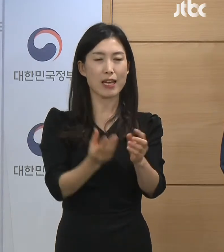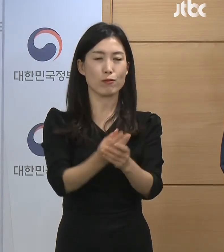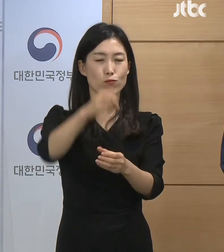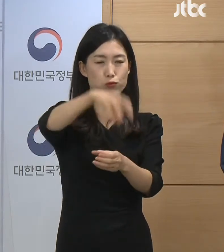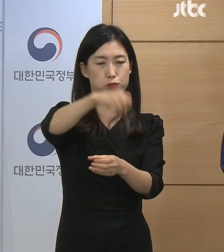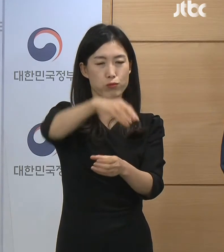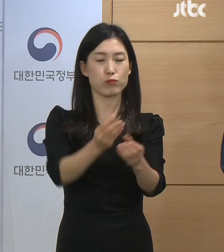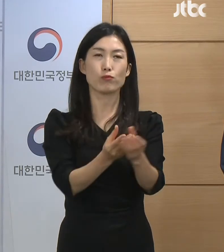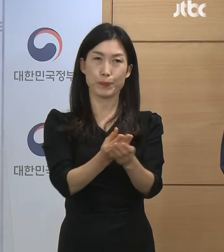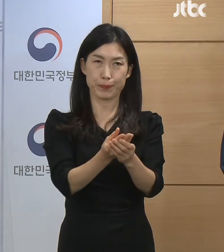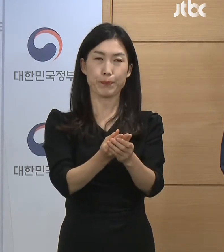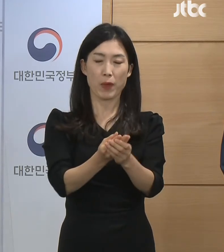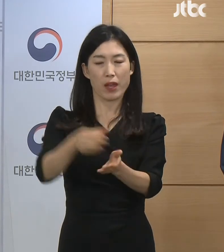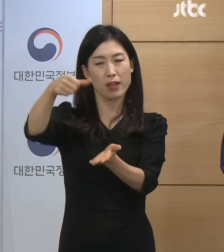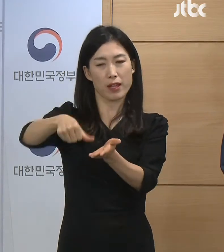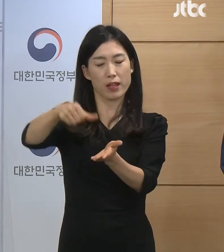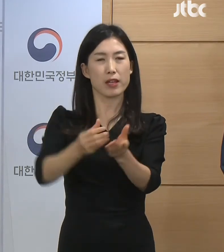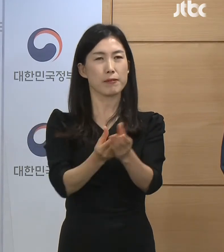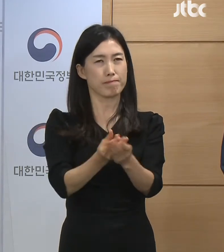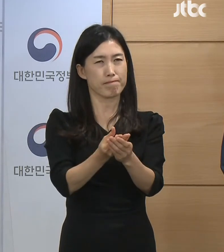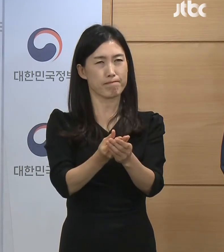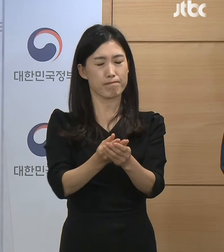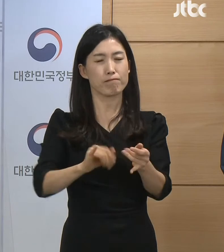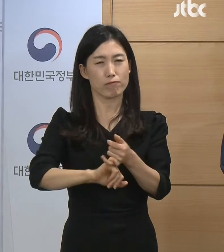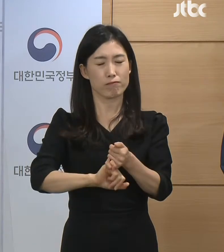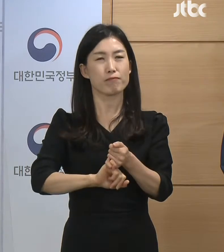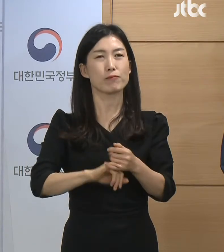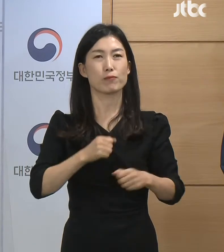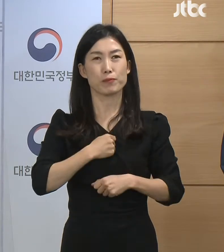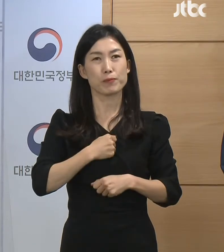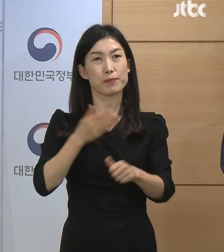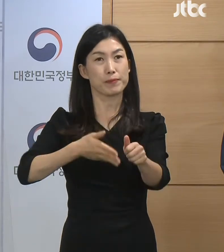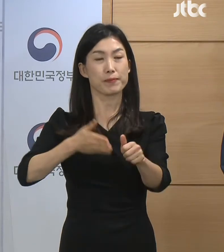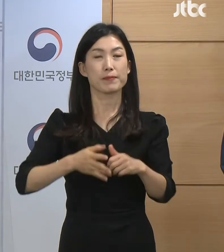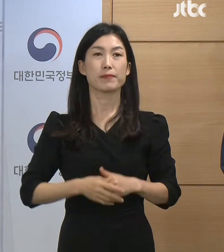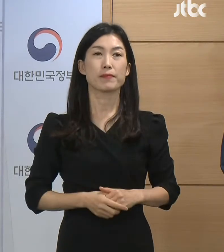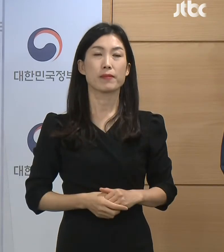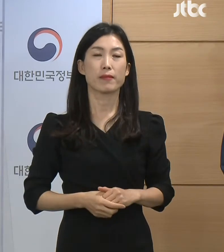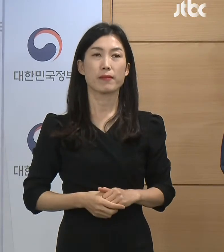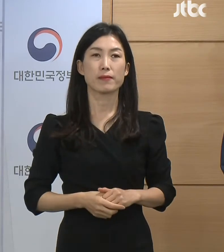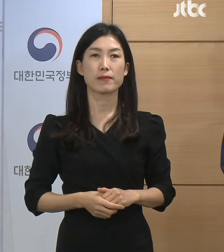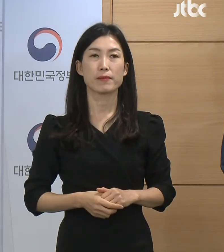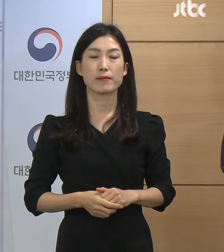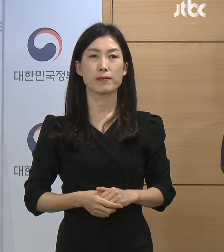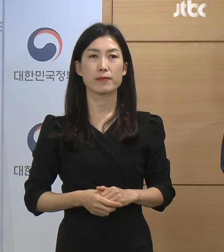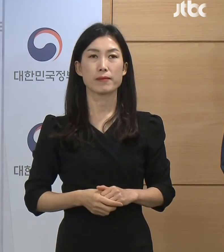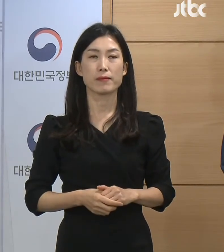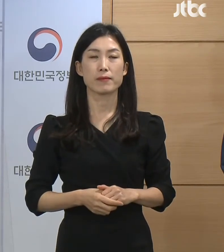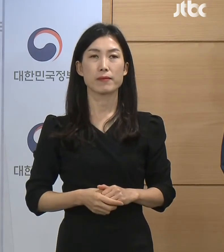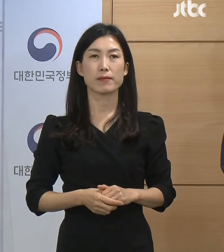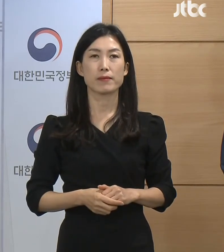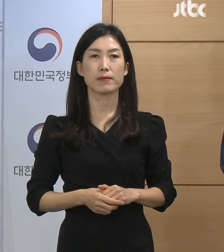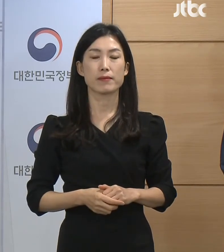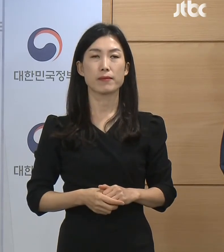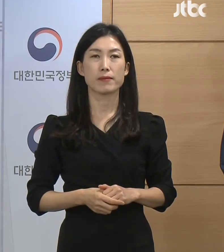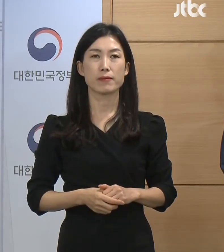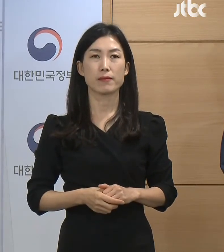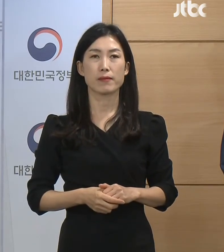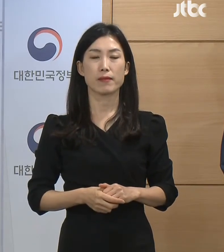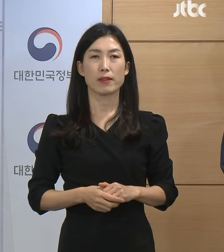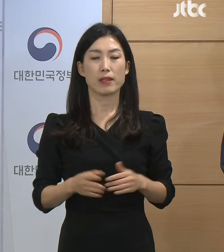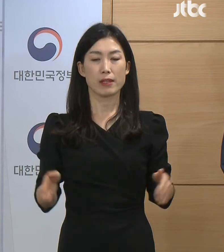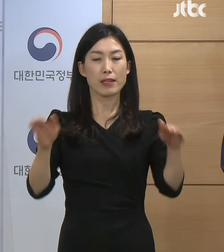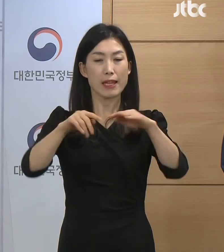등 소원 이생 실천도 반드시 지켜주시기 부탁드립니다. 실내의 마스크 착용 의무 완화에